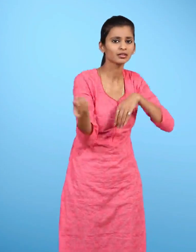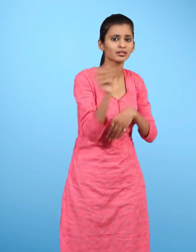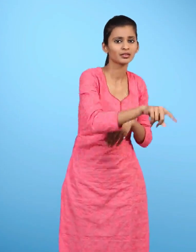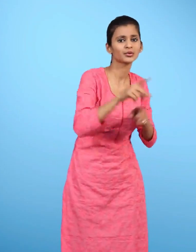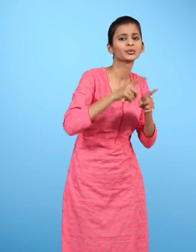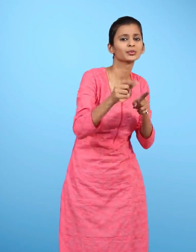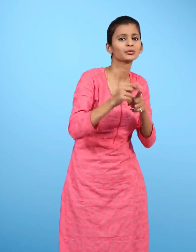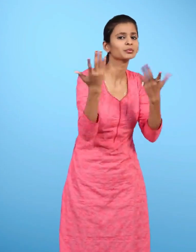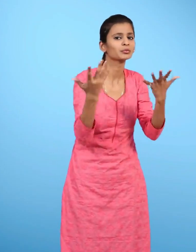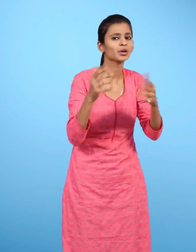करता है